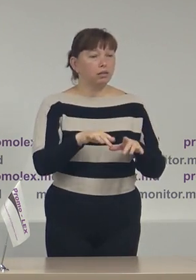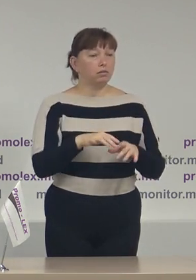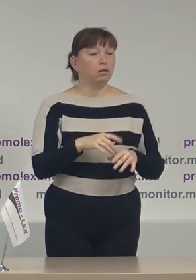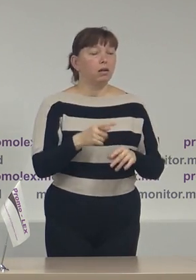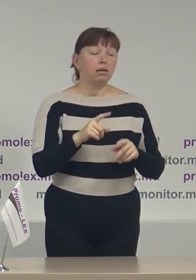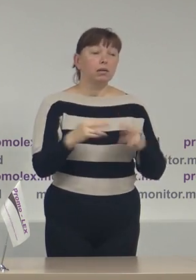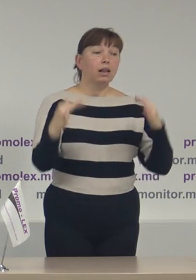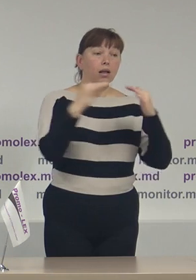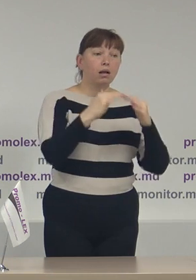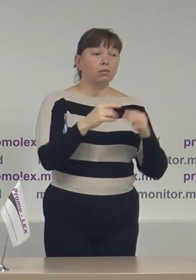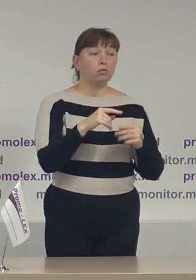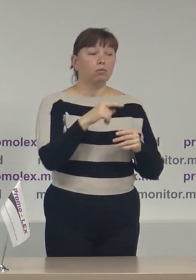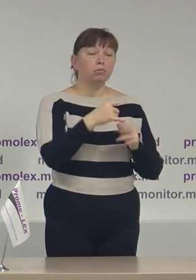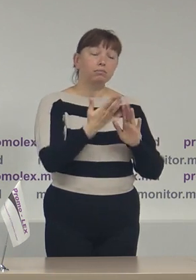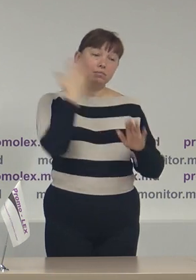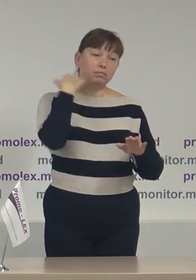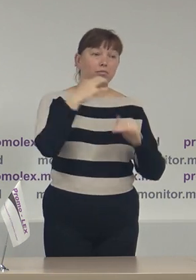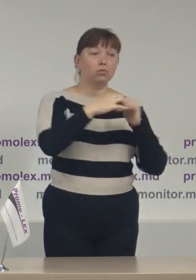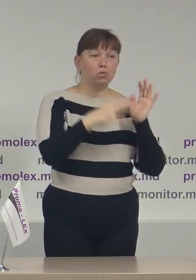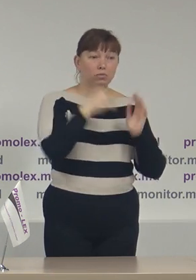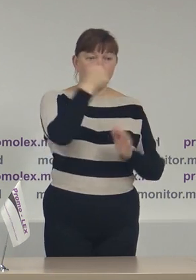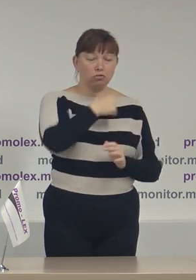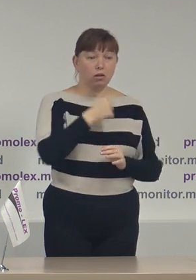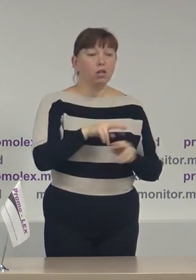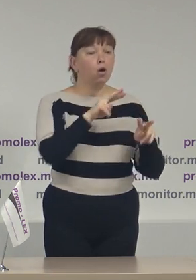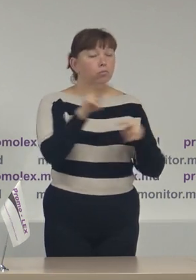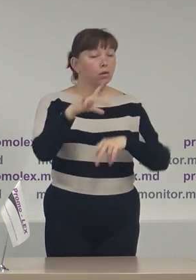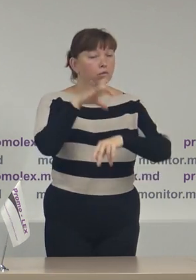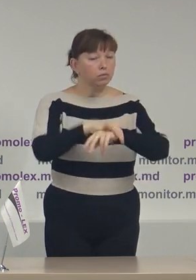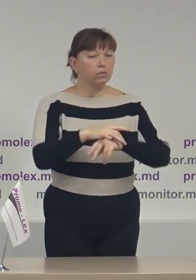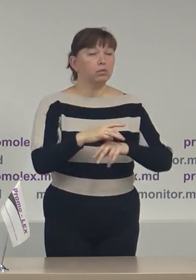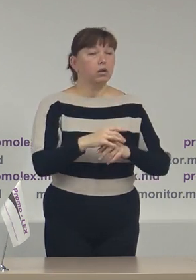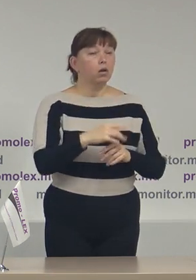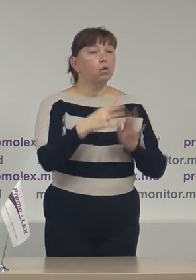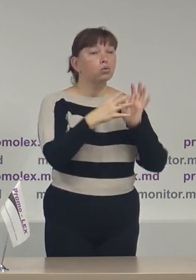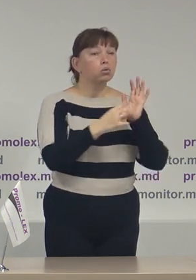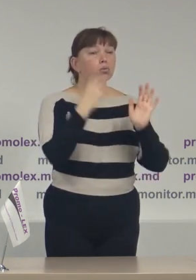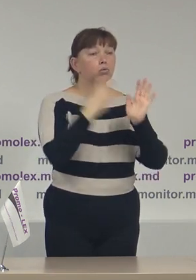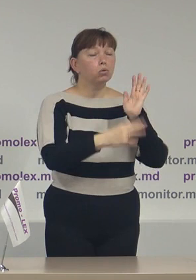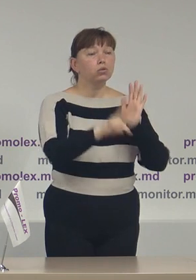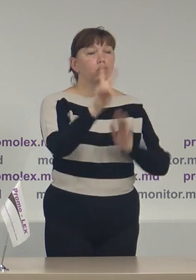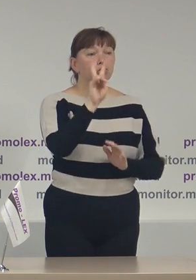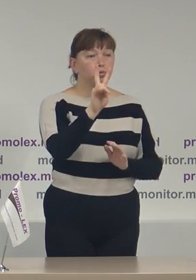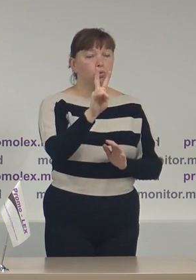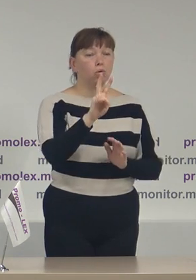perioada de monitorizare precedentă. Observatorii au atestat ce-o puțin 992